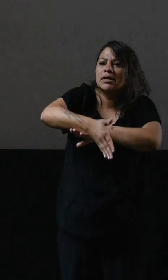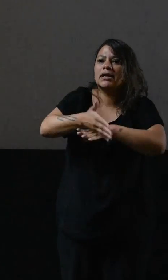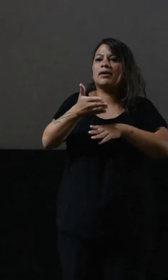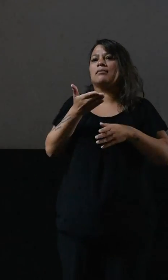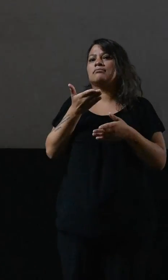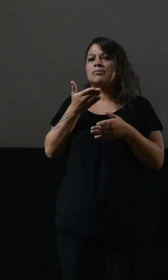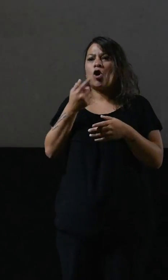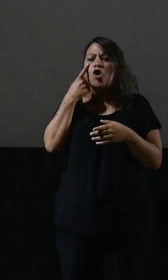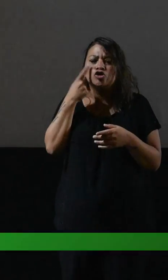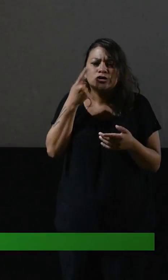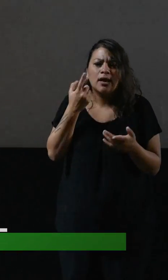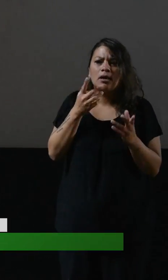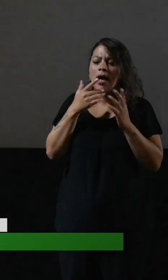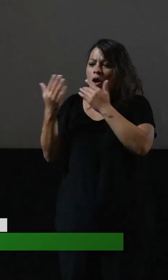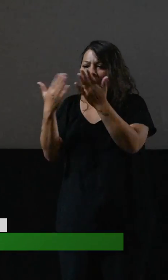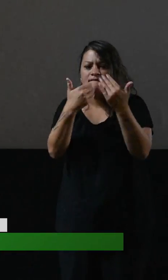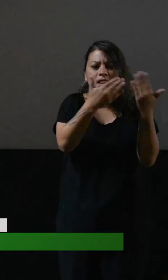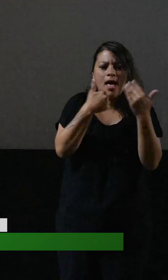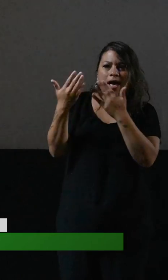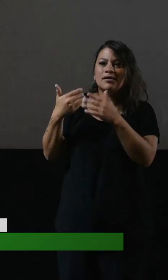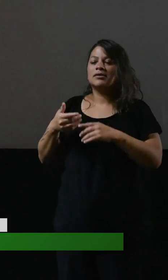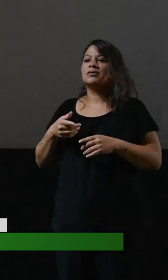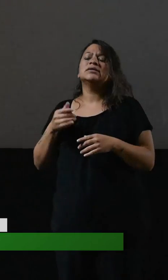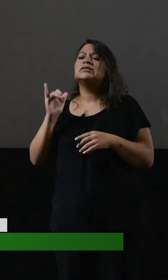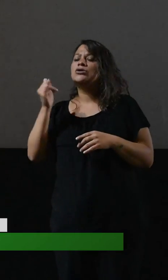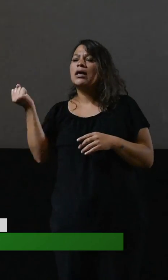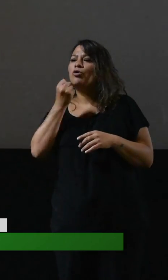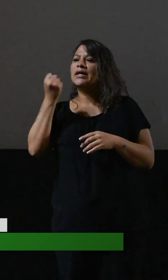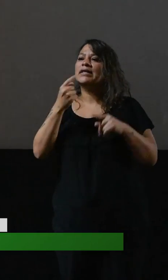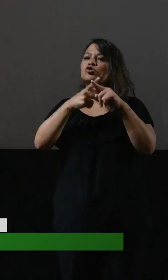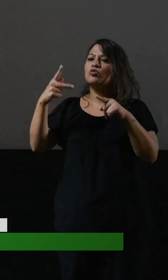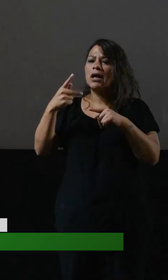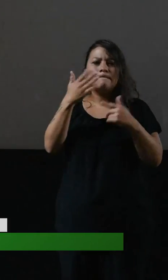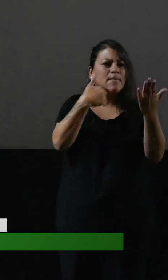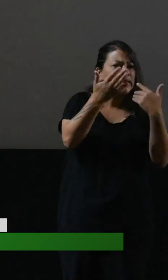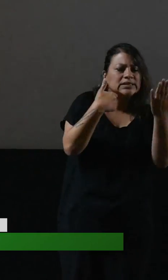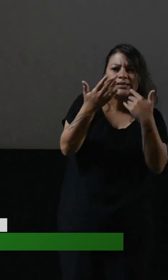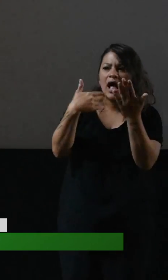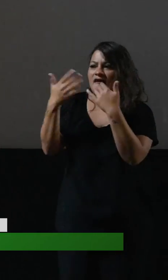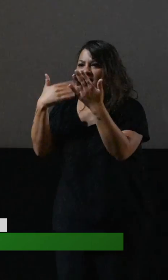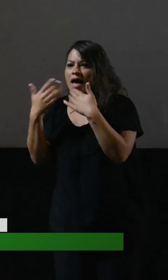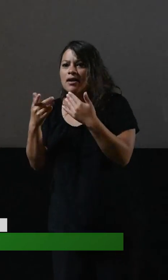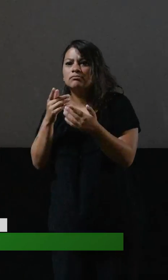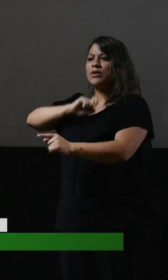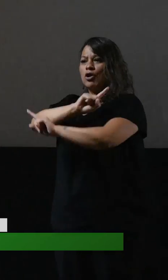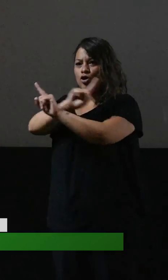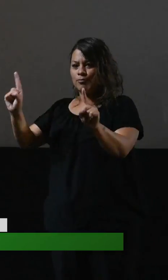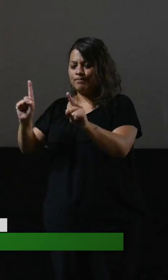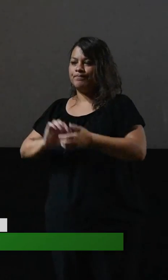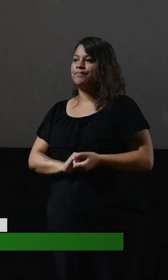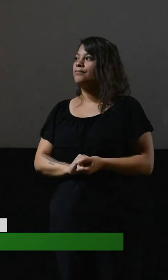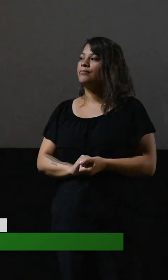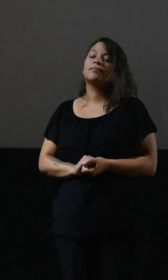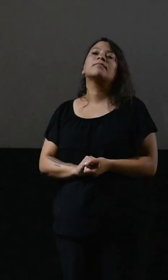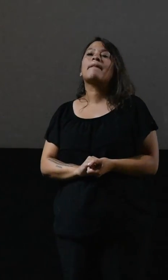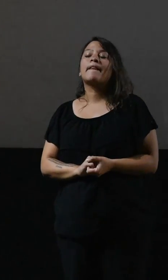decían recién en el conversatorio. Hay que participar. Tenemos que estar en las tomas de poder, en las tomas de decisión. Entonces